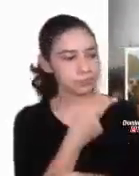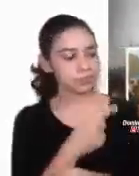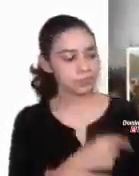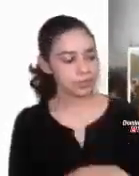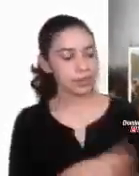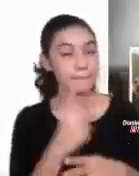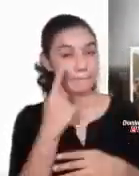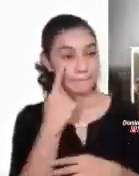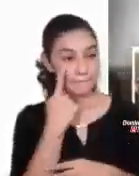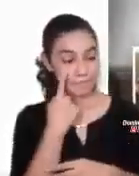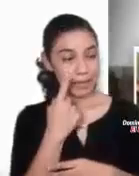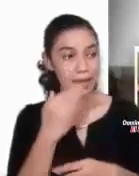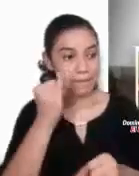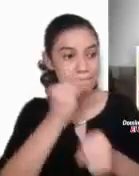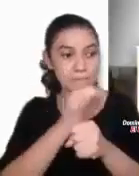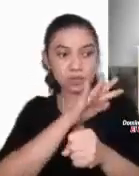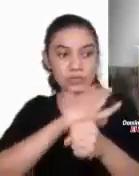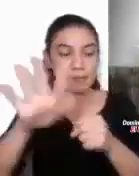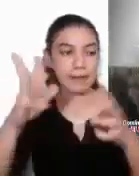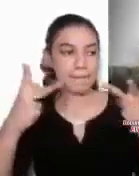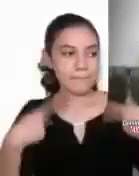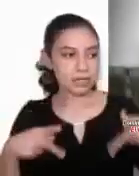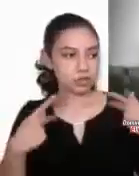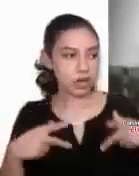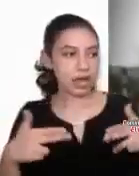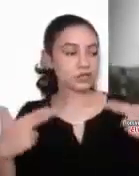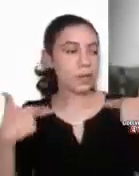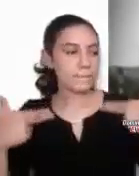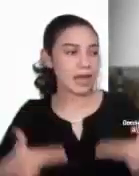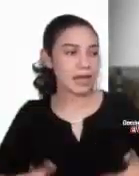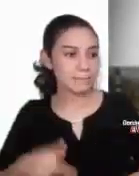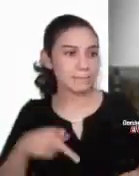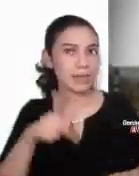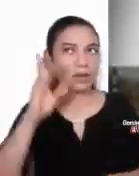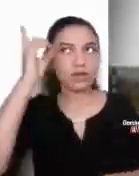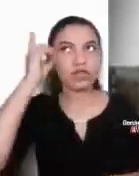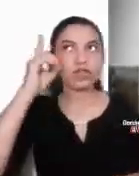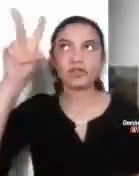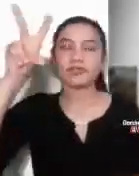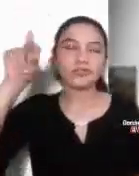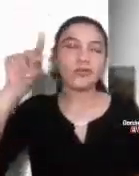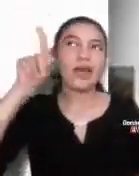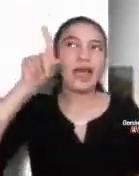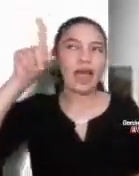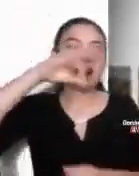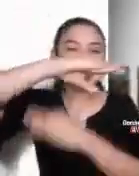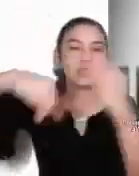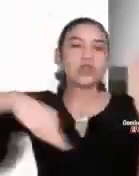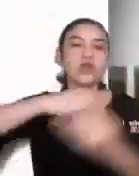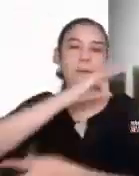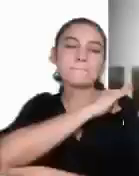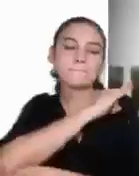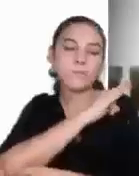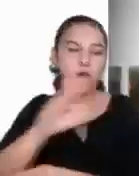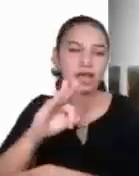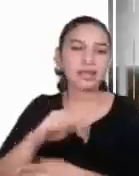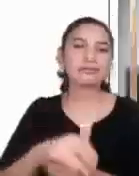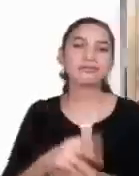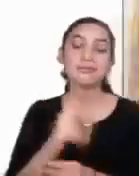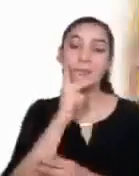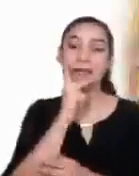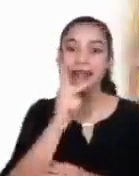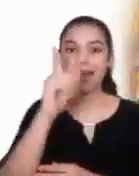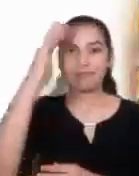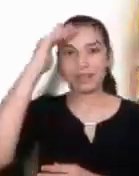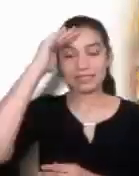imposible para los hombres, mas no para Dios, para Dios todo es posible. Palabra del